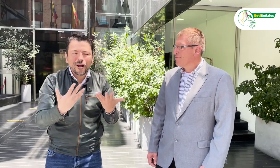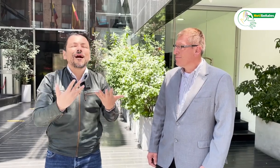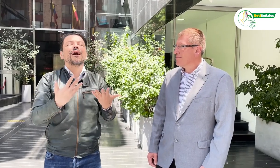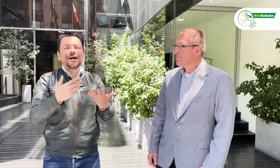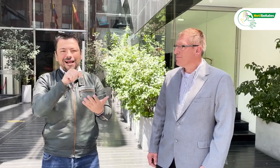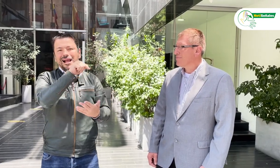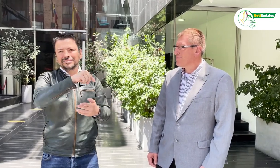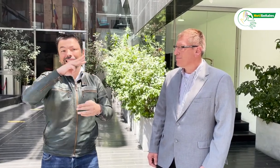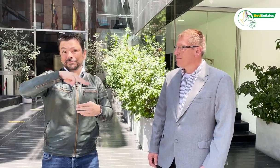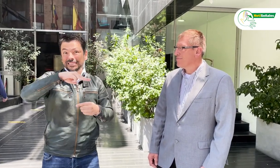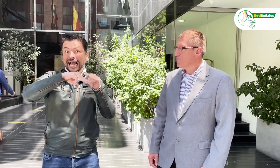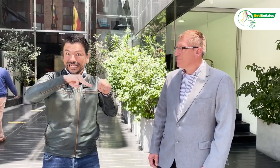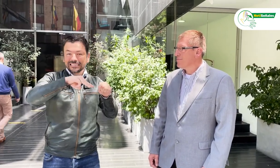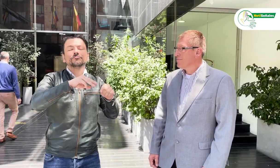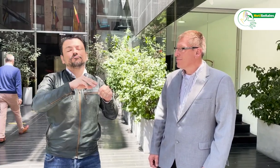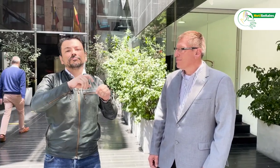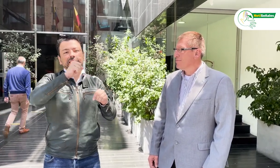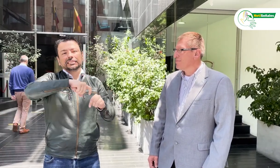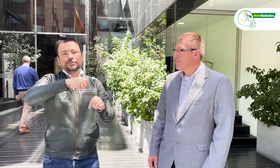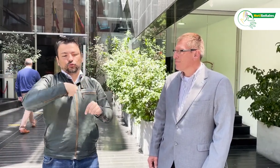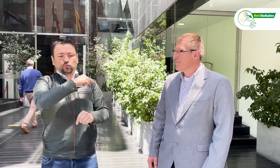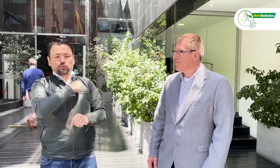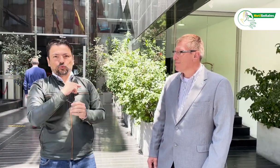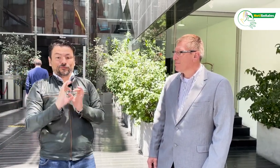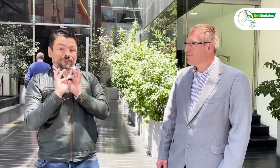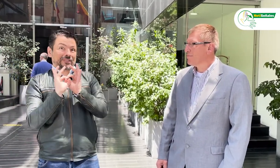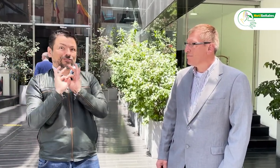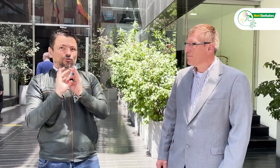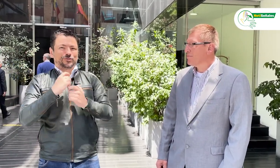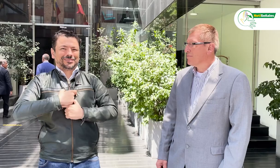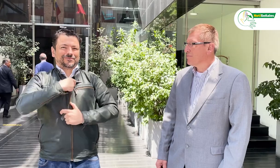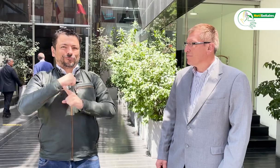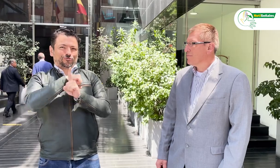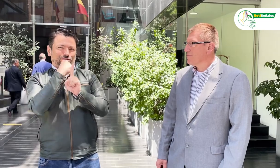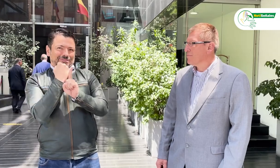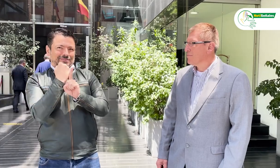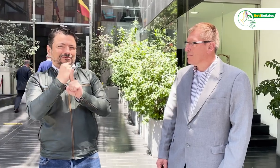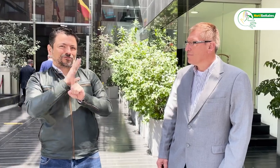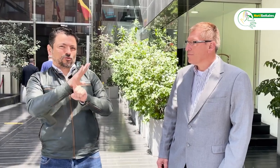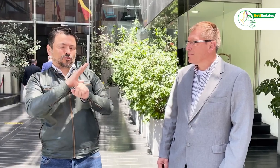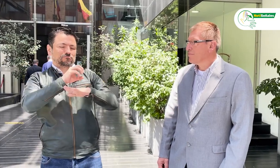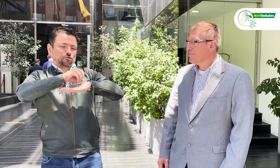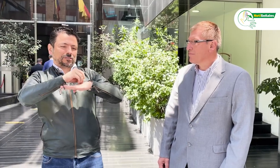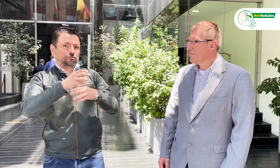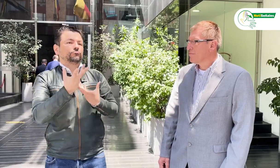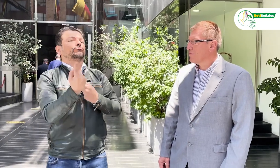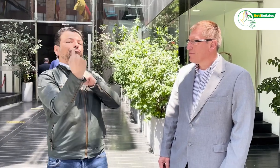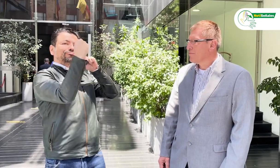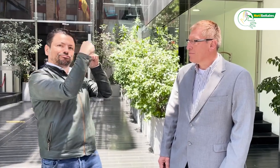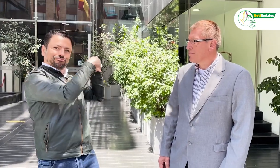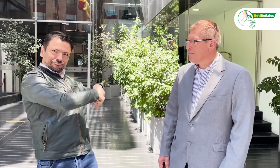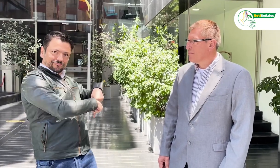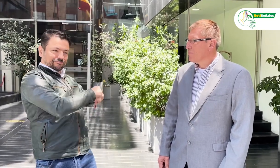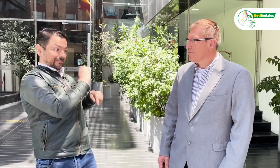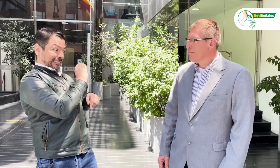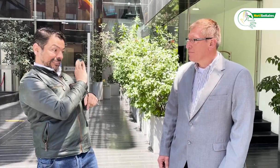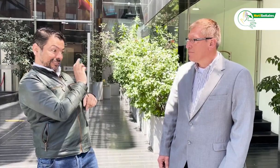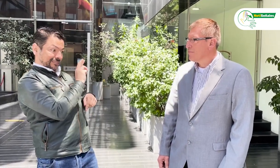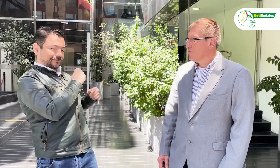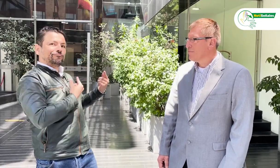Precisamente FENASCOL, como organización de la sociedad civil, participó con funcionarios de la entidad para notificarles que